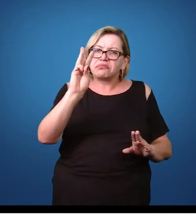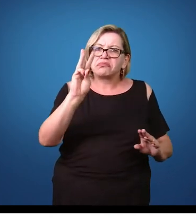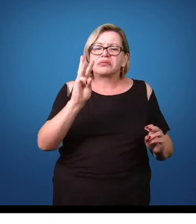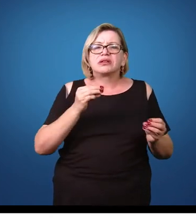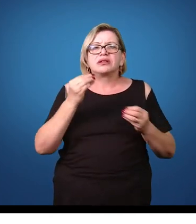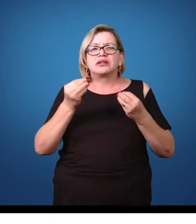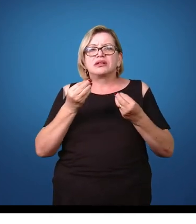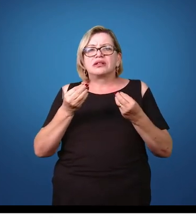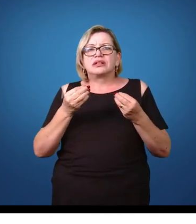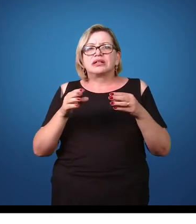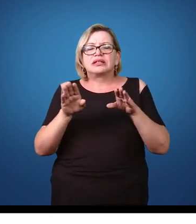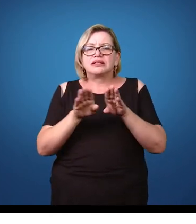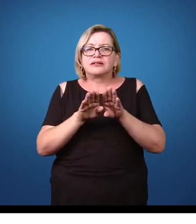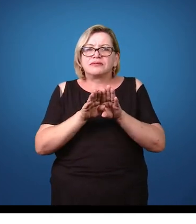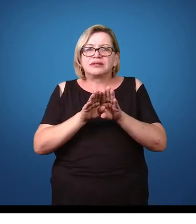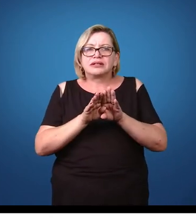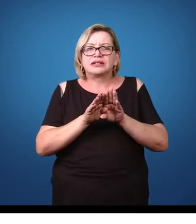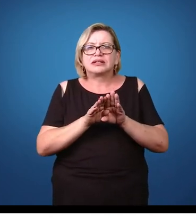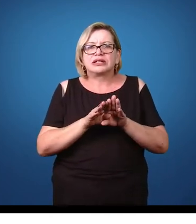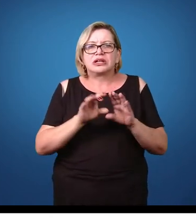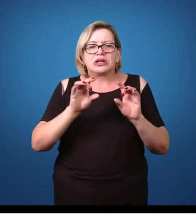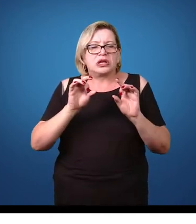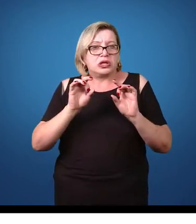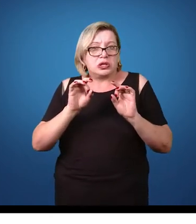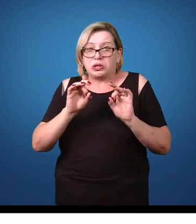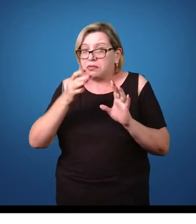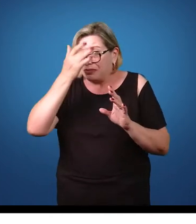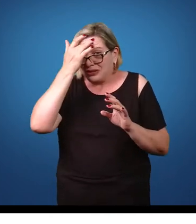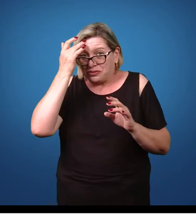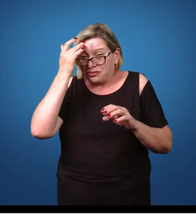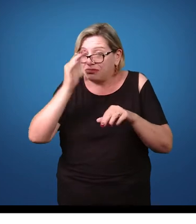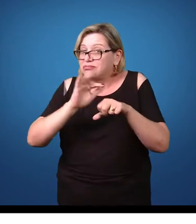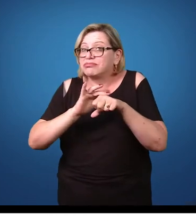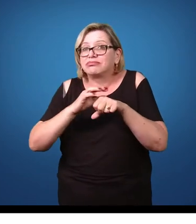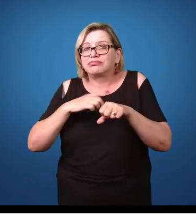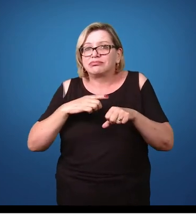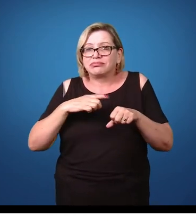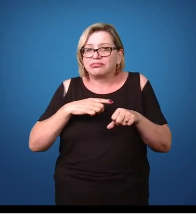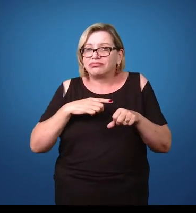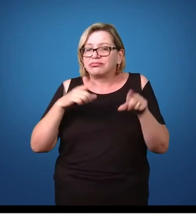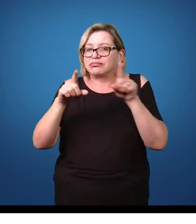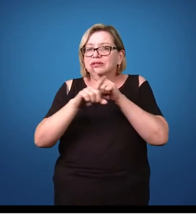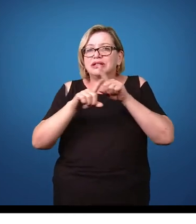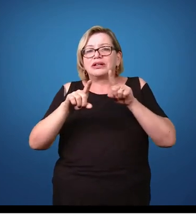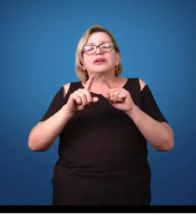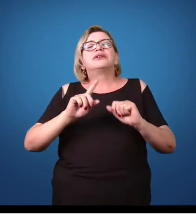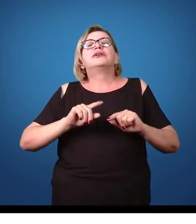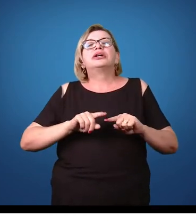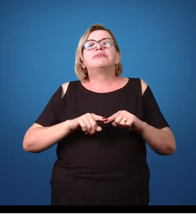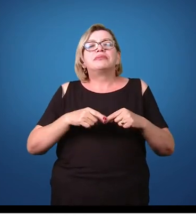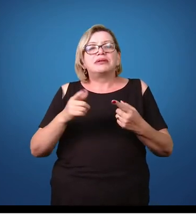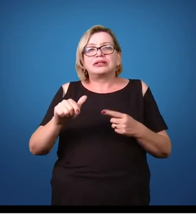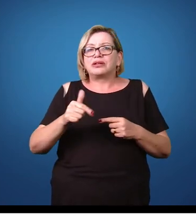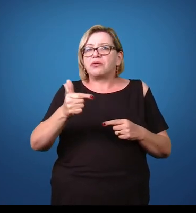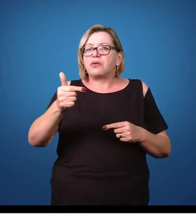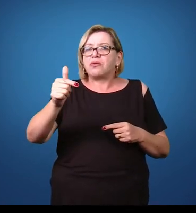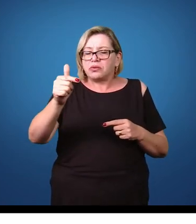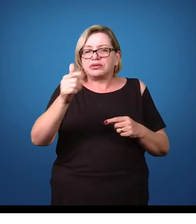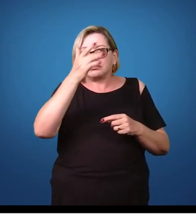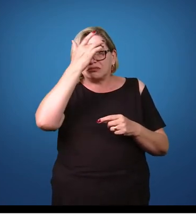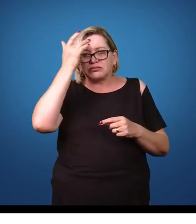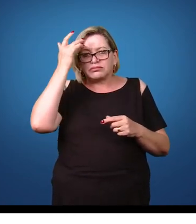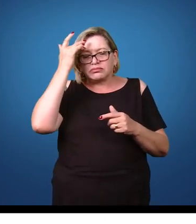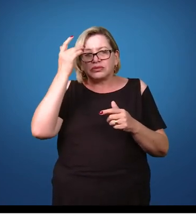consecutivos. Além do que, não só a pessoa que apresenta os sintomas deve ser